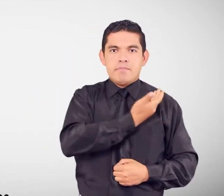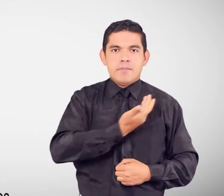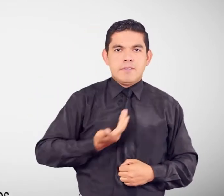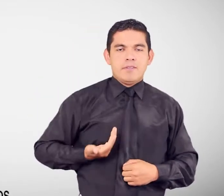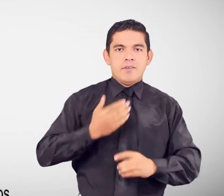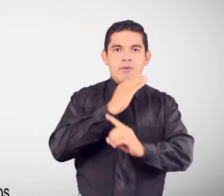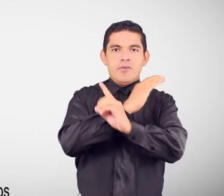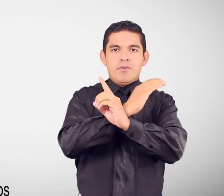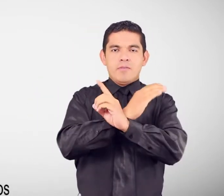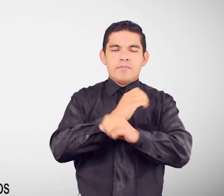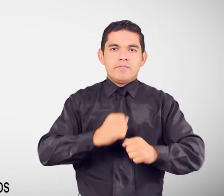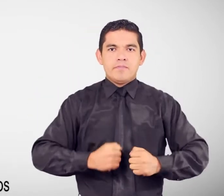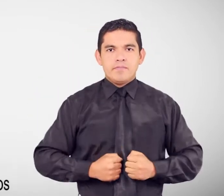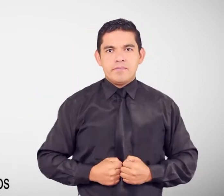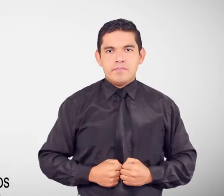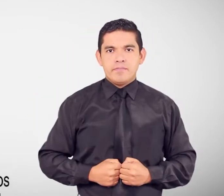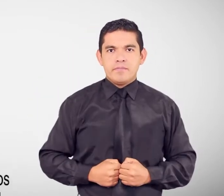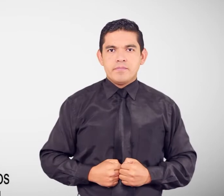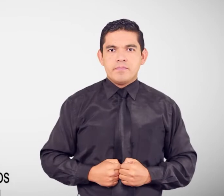presidente del CONADIS.